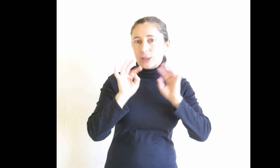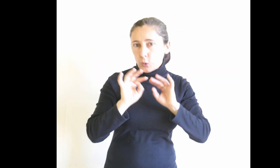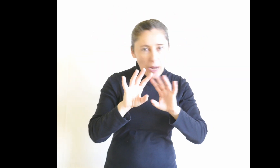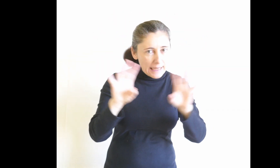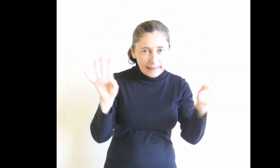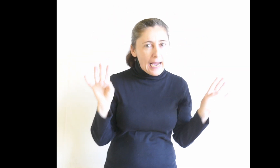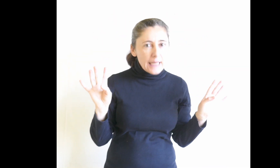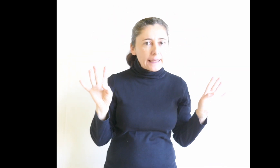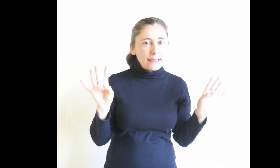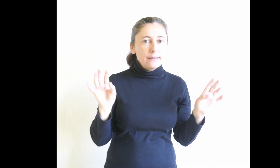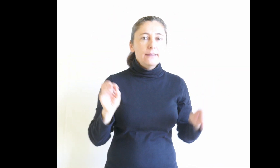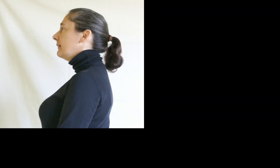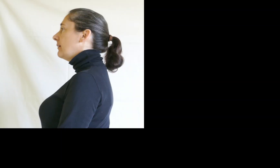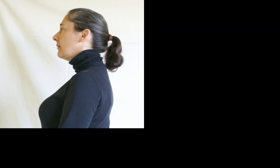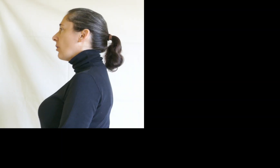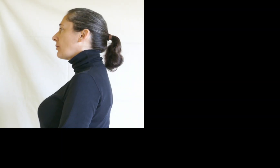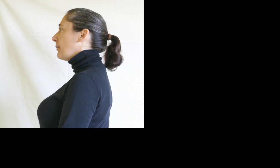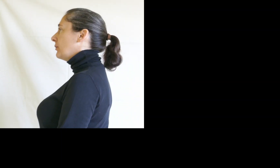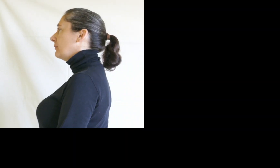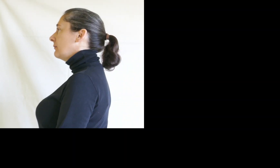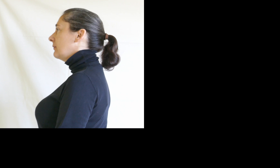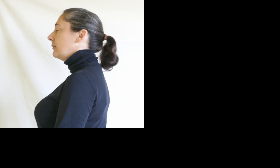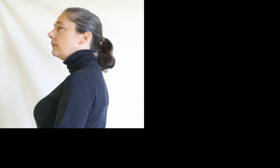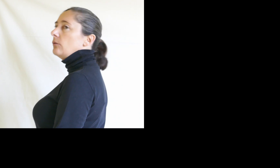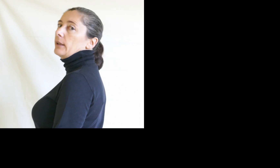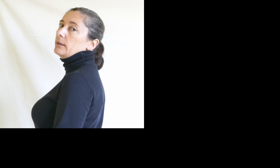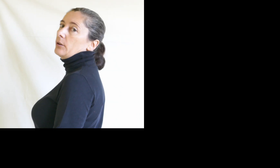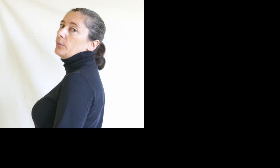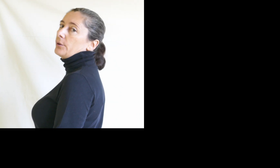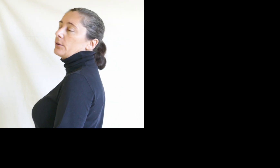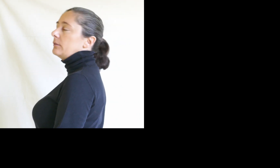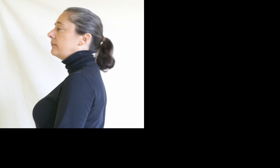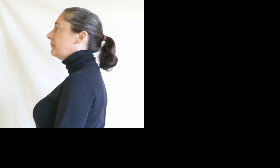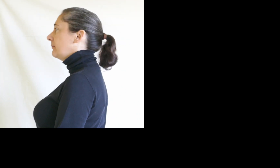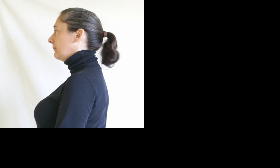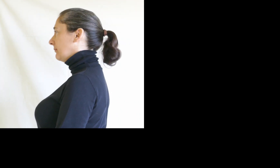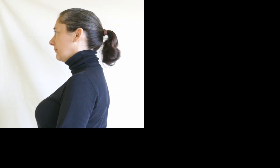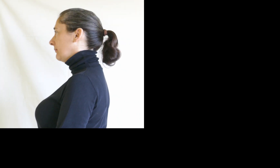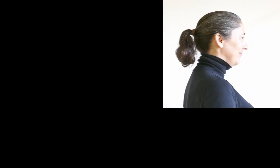Por casualidade, con Ramón, un antigo mozo.